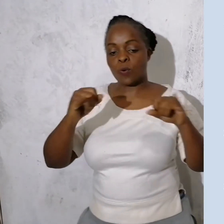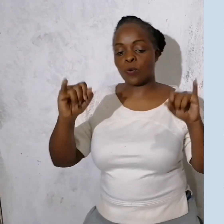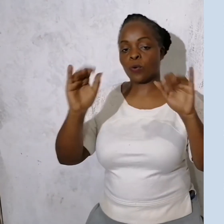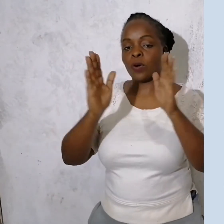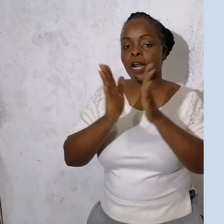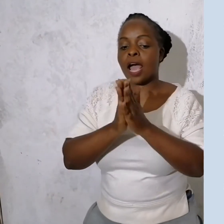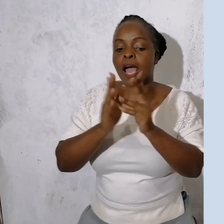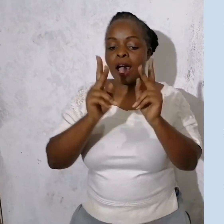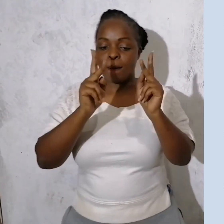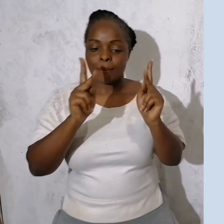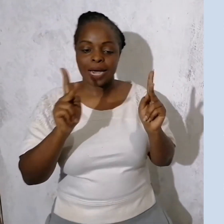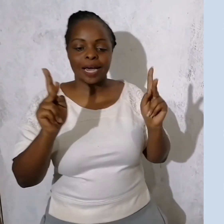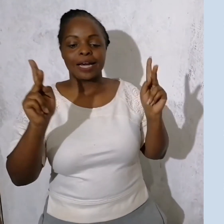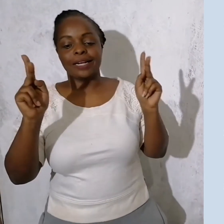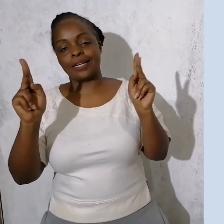Uhuru na amani,